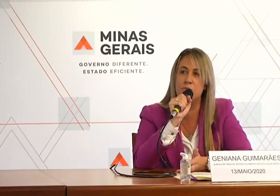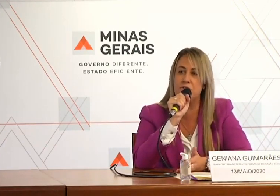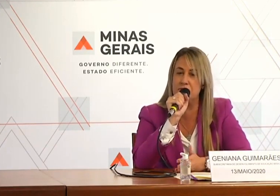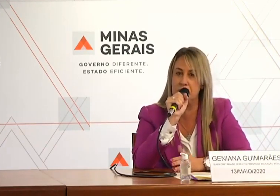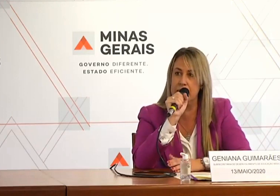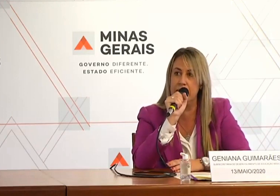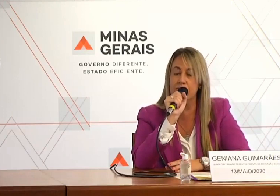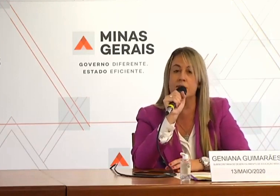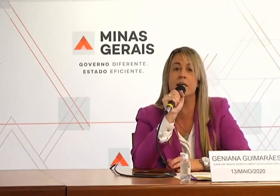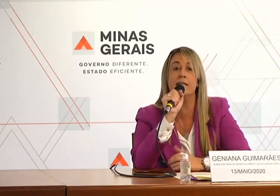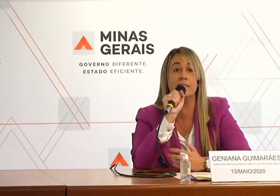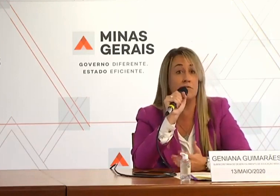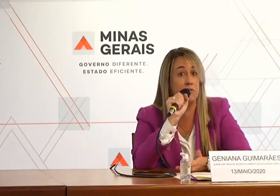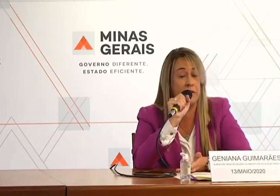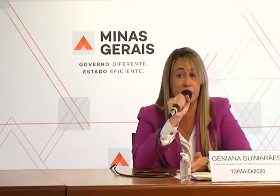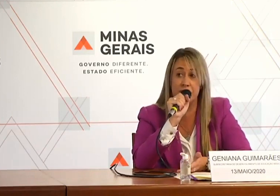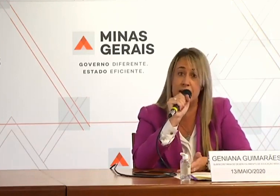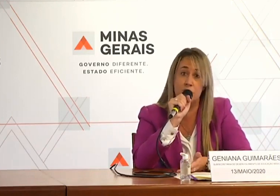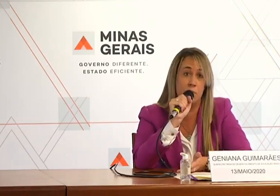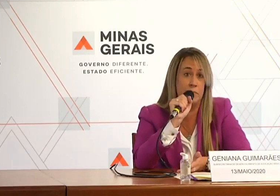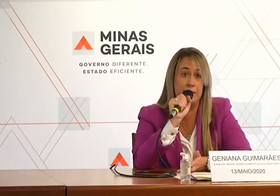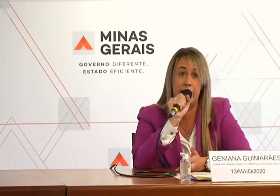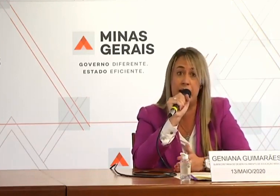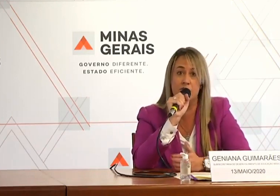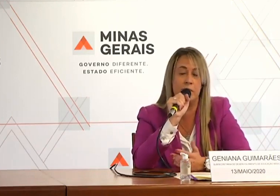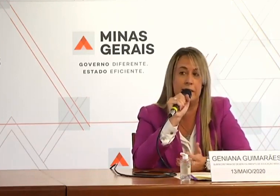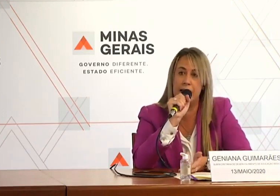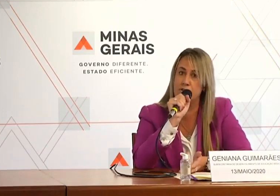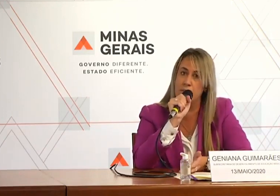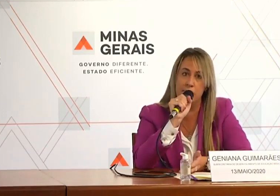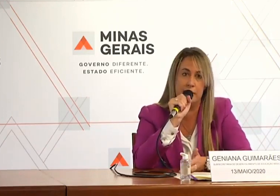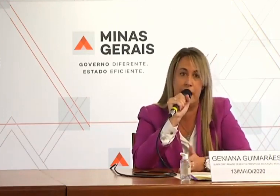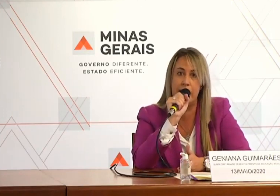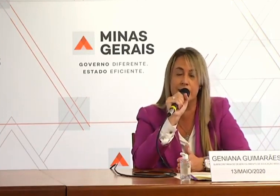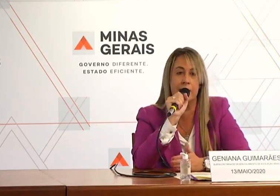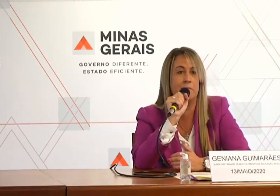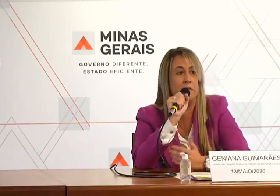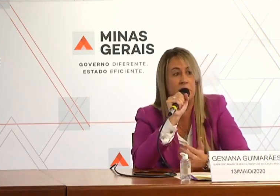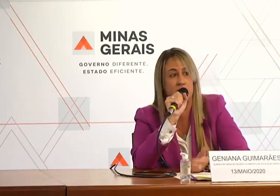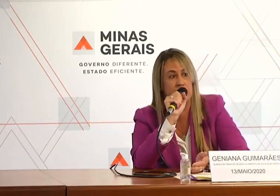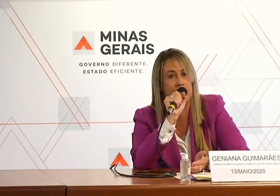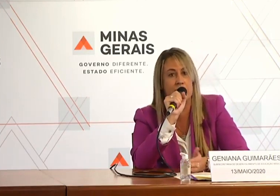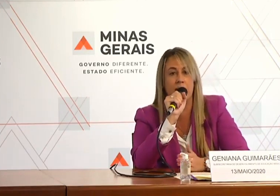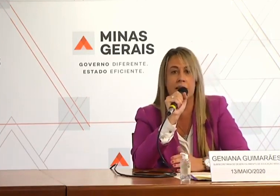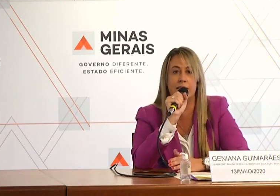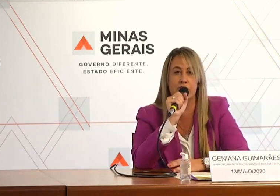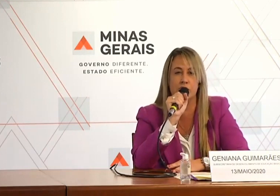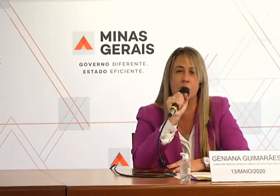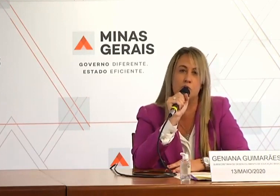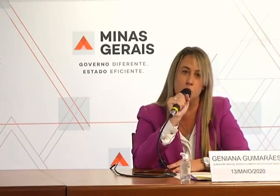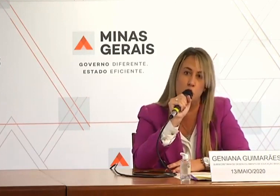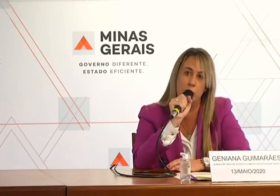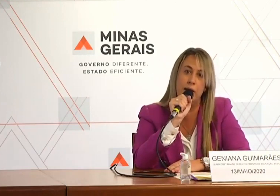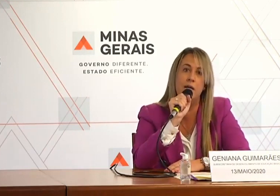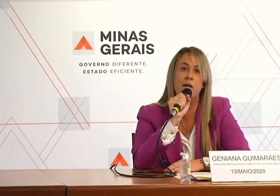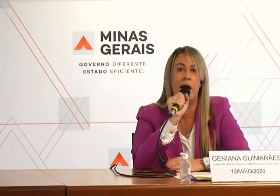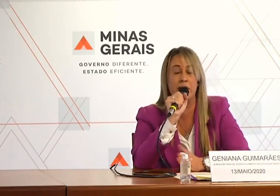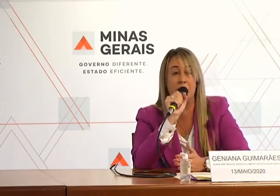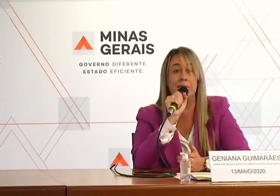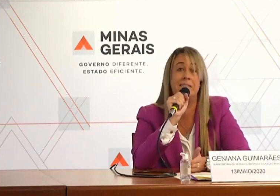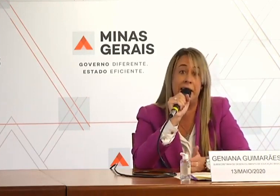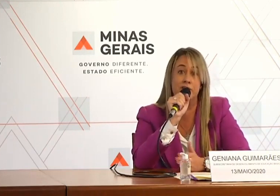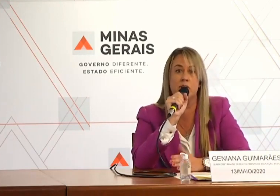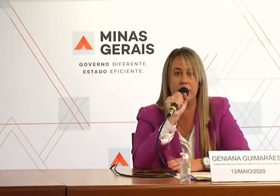indicações para os seus estudantes, desenvolver atividades complementares ou materiais complementares, levando em consideração a realidade da sua turma,